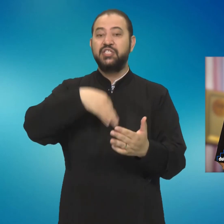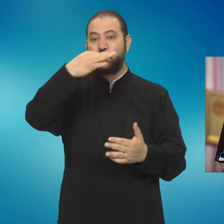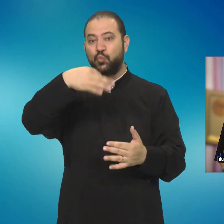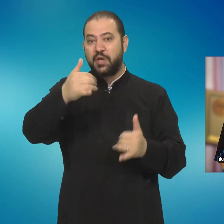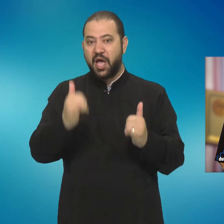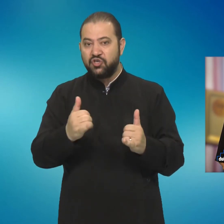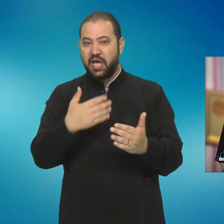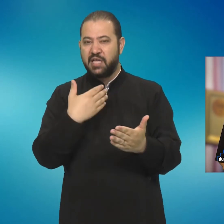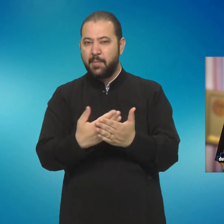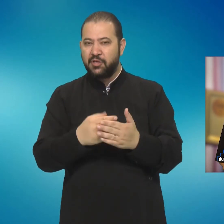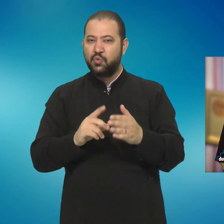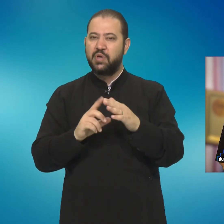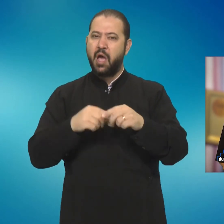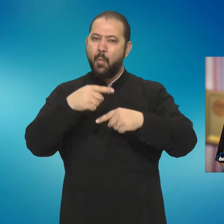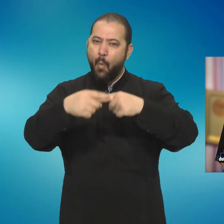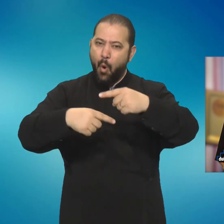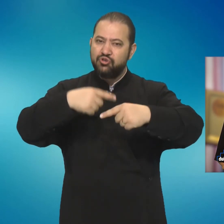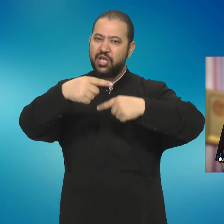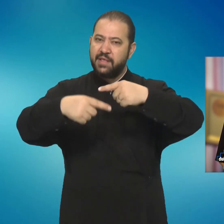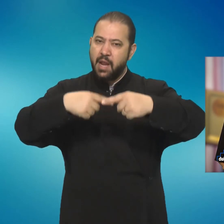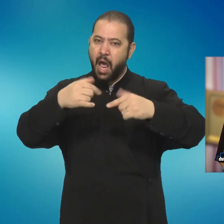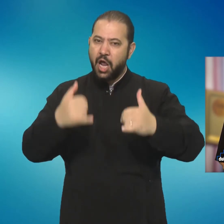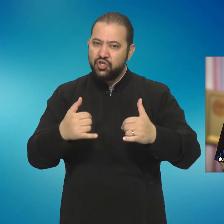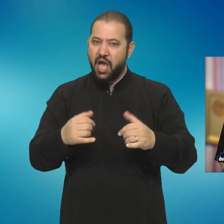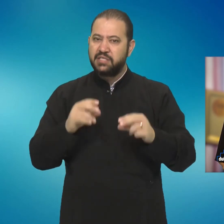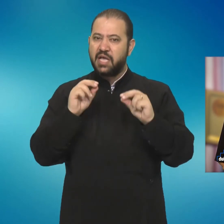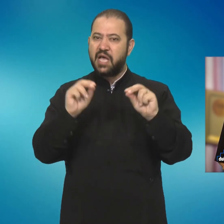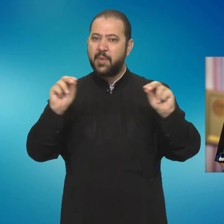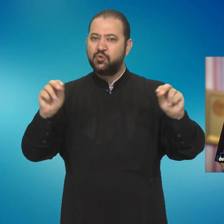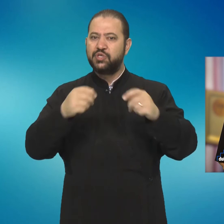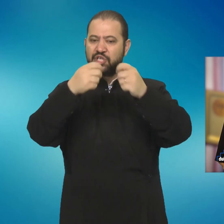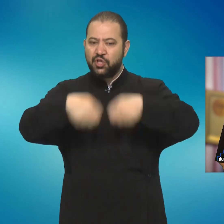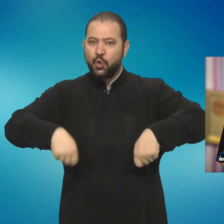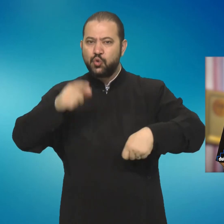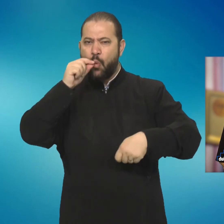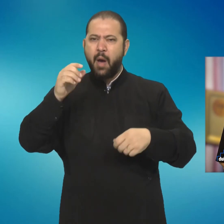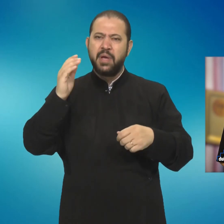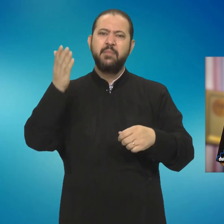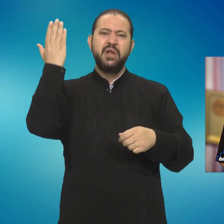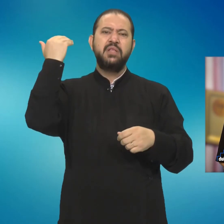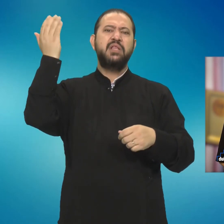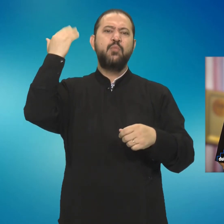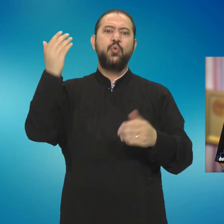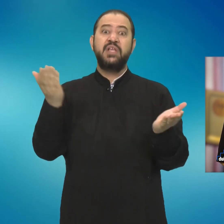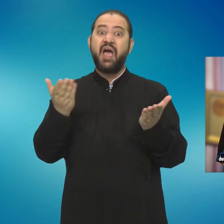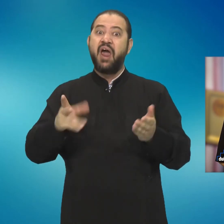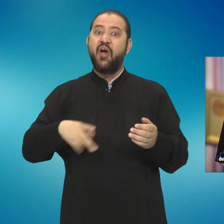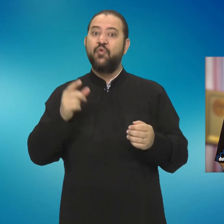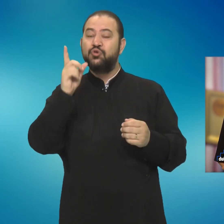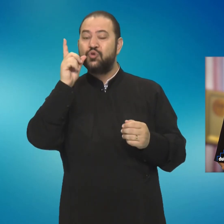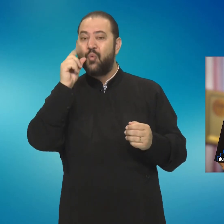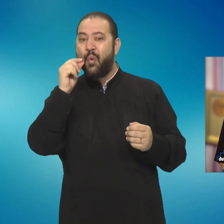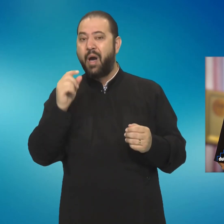generație în generație s-a mărturisit de către oameni învierea, mergând până la marturii învierii, care au fost oameni.